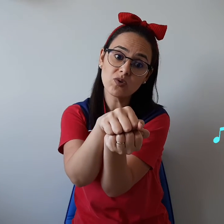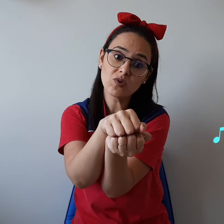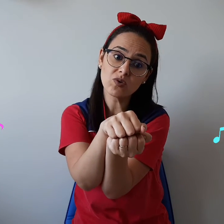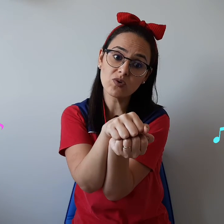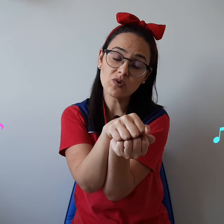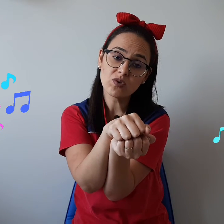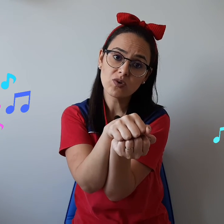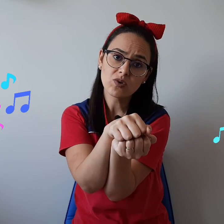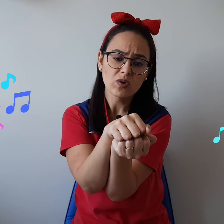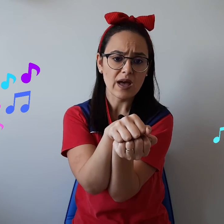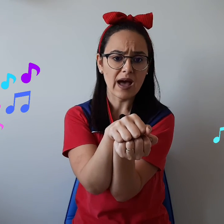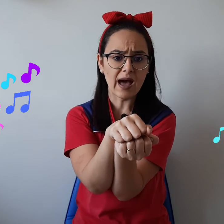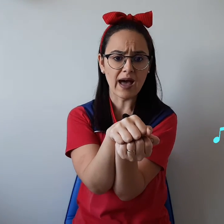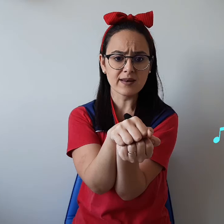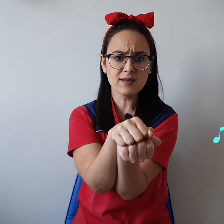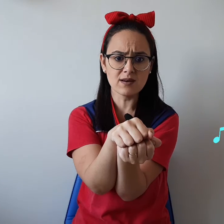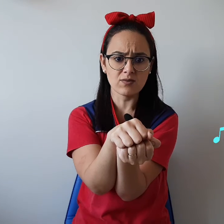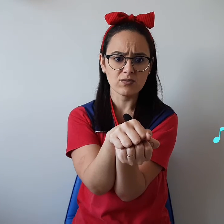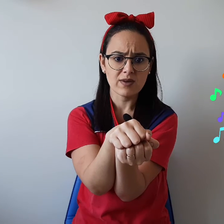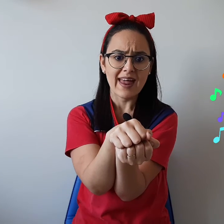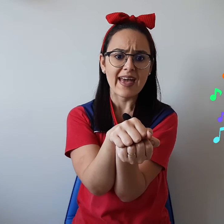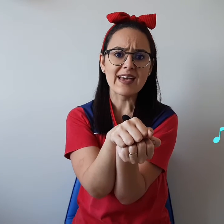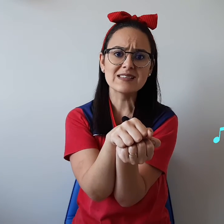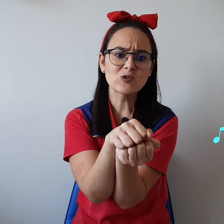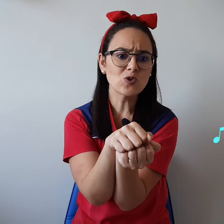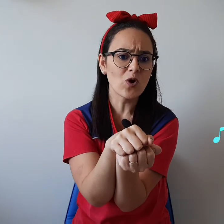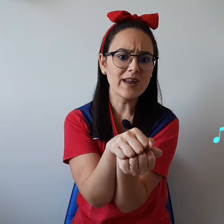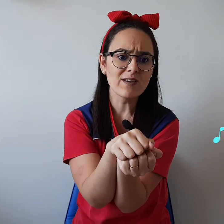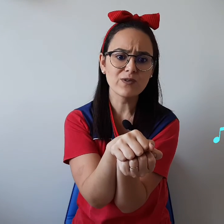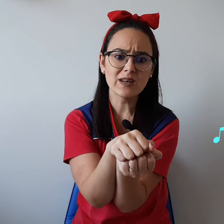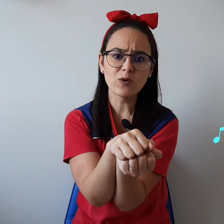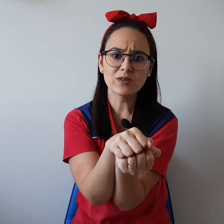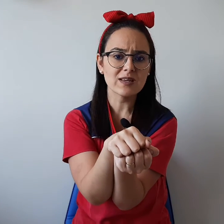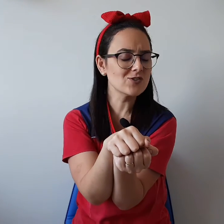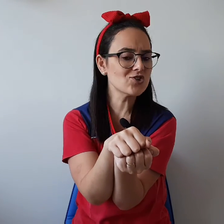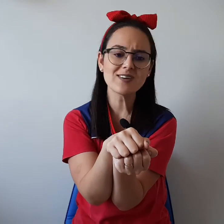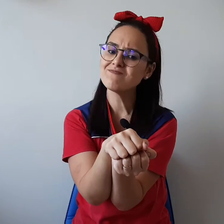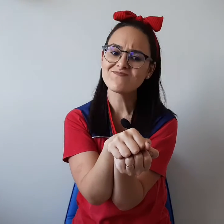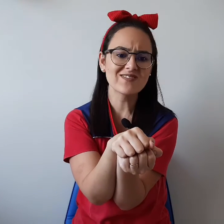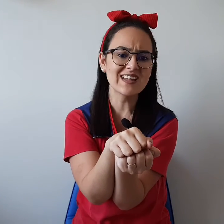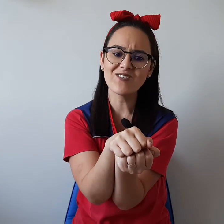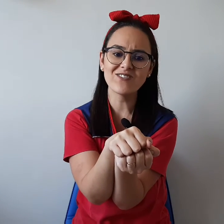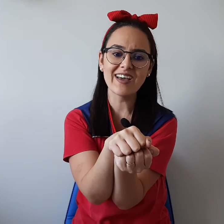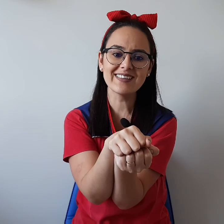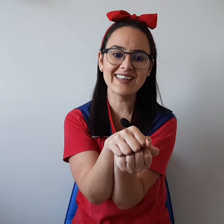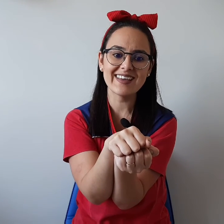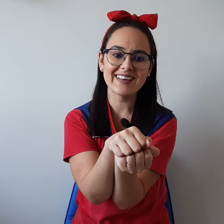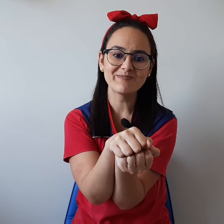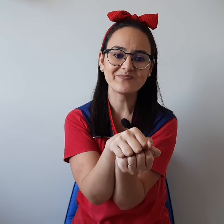Ah, não! Essa história em final triste Não vai ter